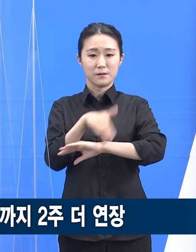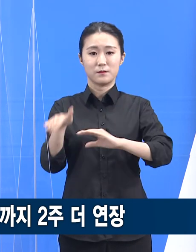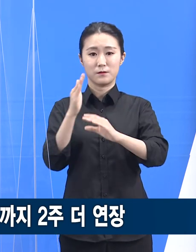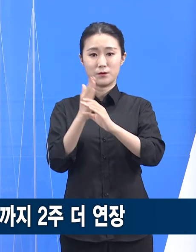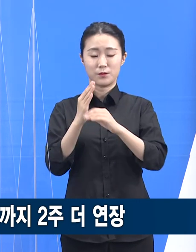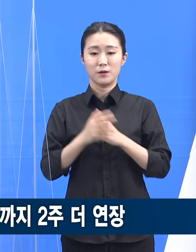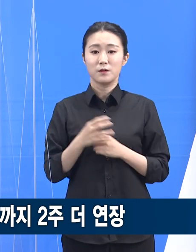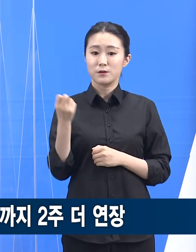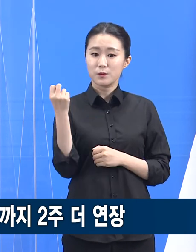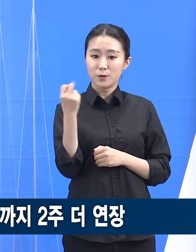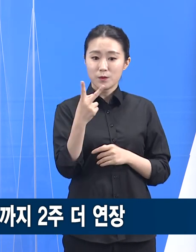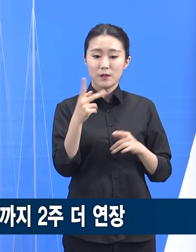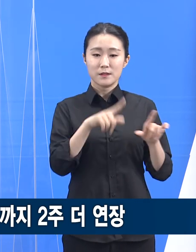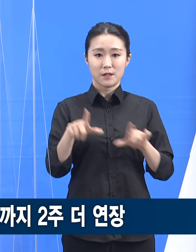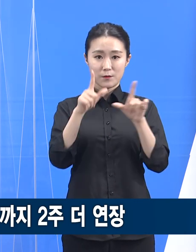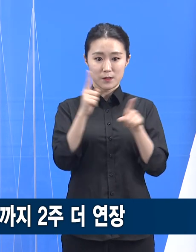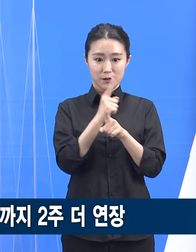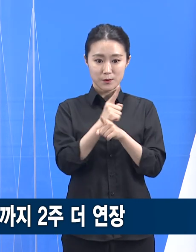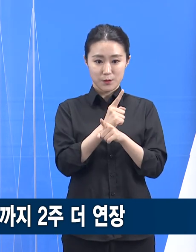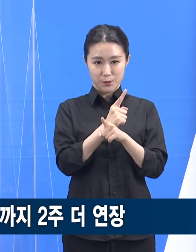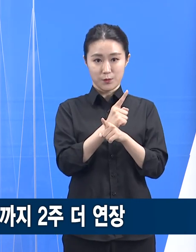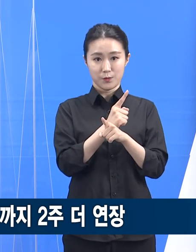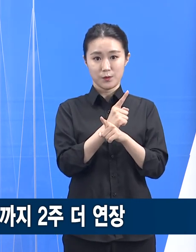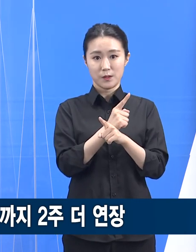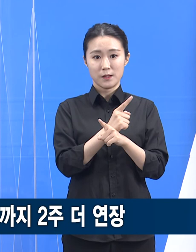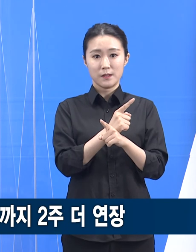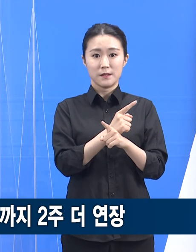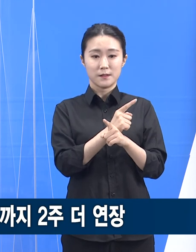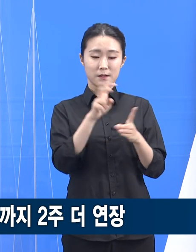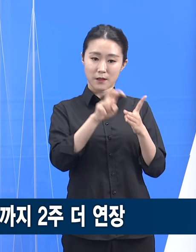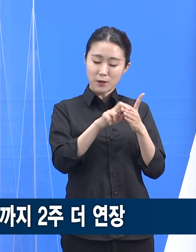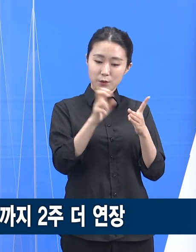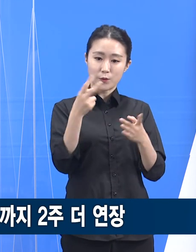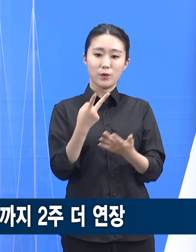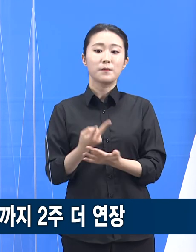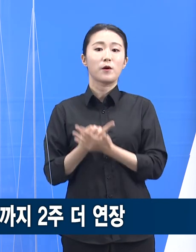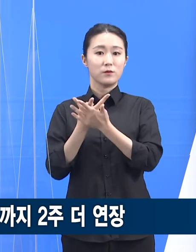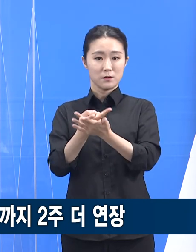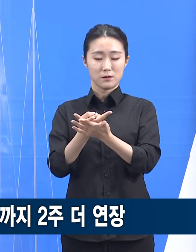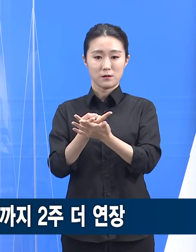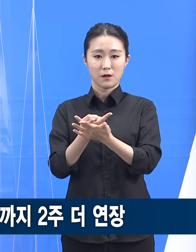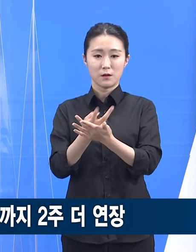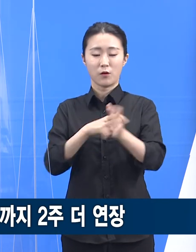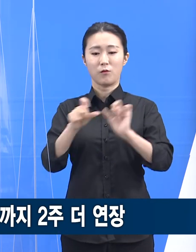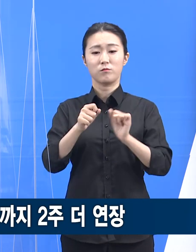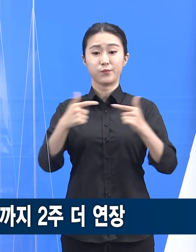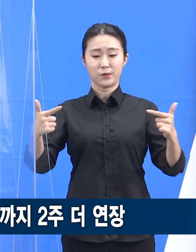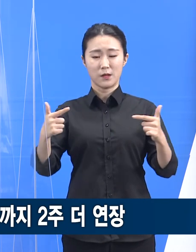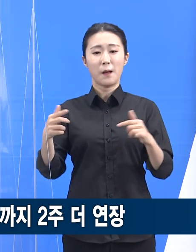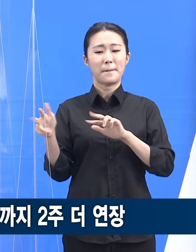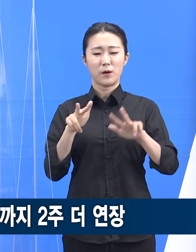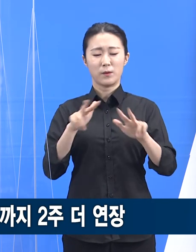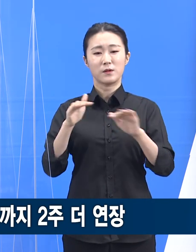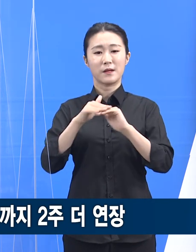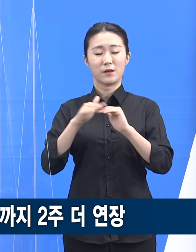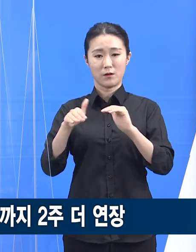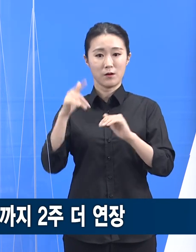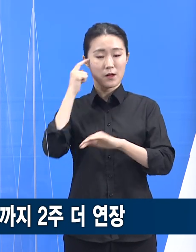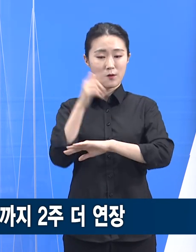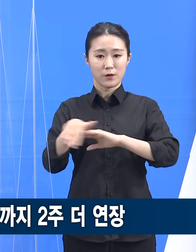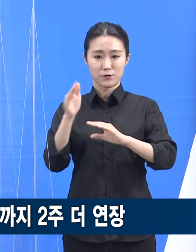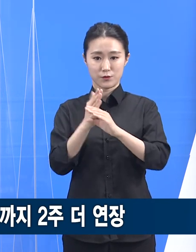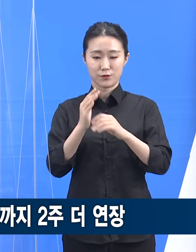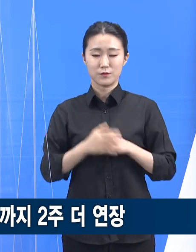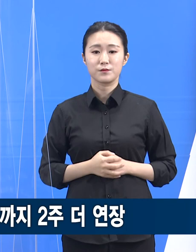즉시의 환자가 치료받을 수 있도록 조치하겠습니다. 더불어 차질없는 예방접종 추진을 통해 집단 명력 확보를 위해